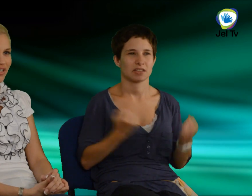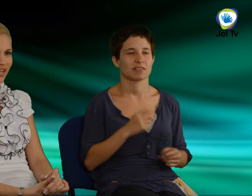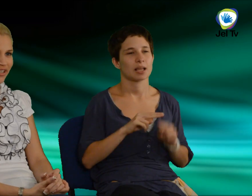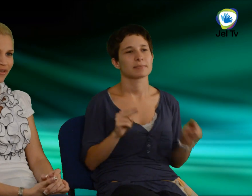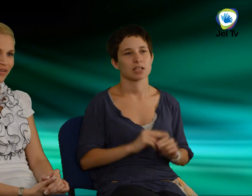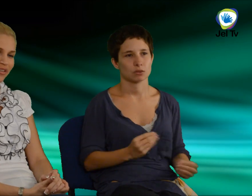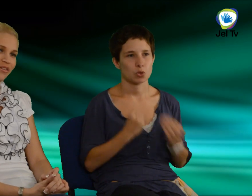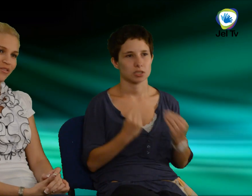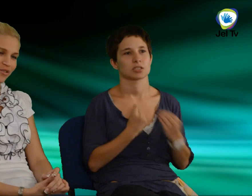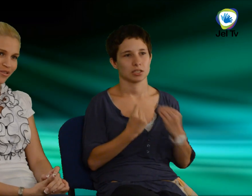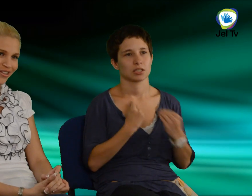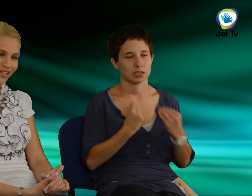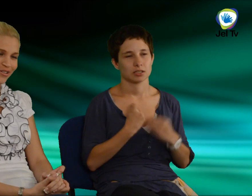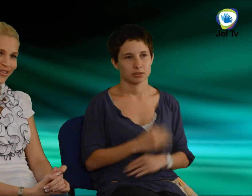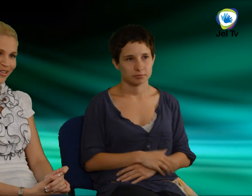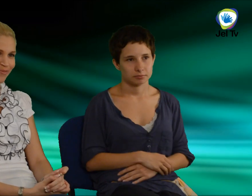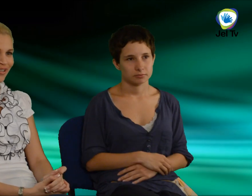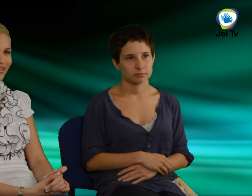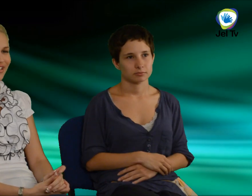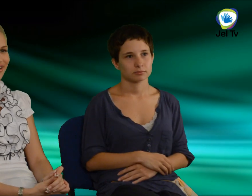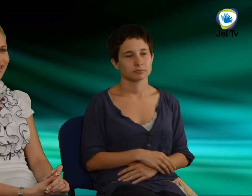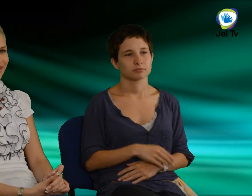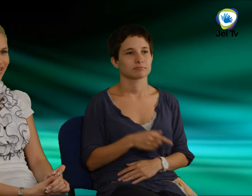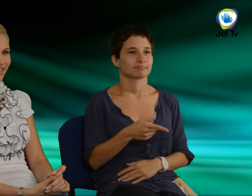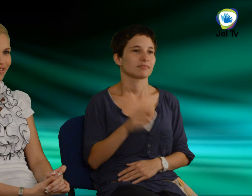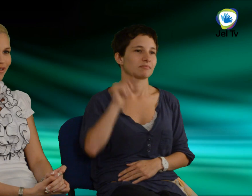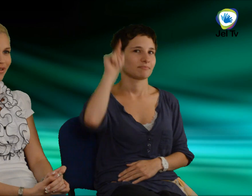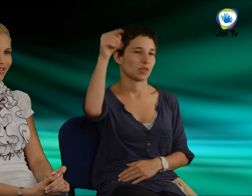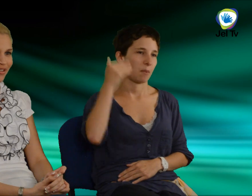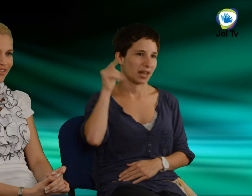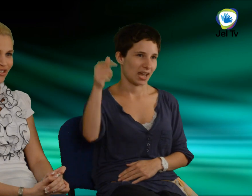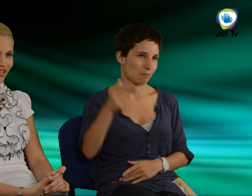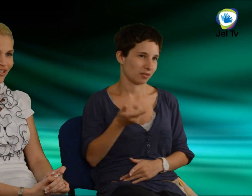jelnyelvre tanítottak, mert azt kellett a kinti amerikai versenyen.